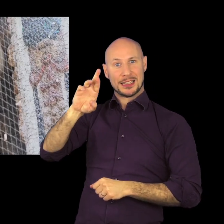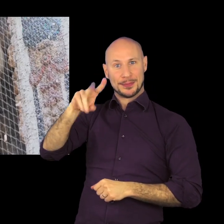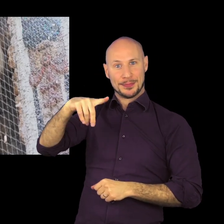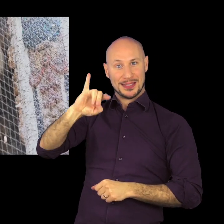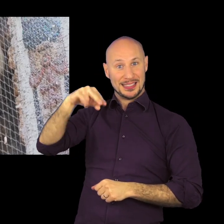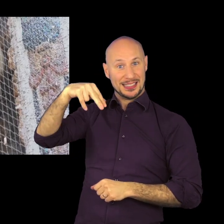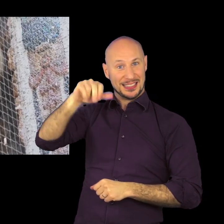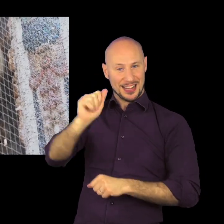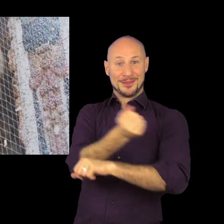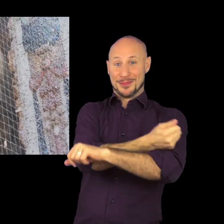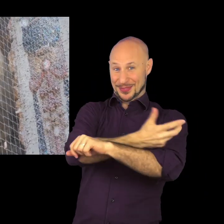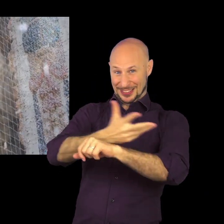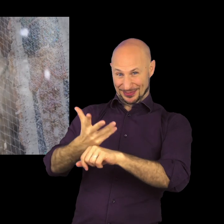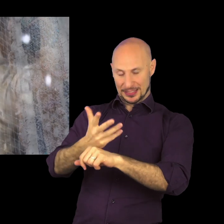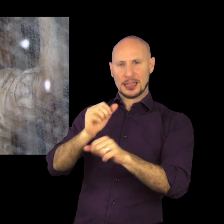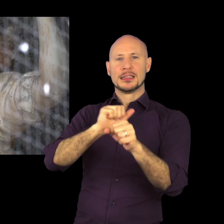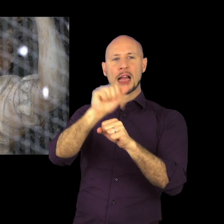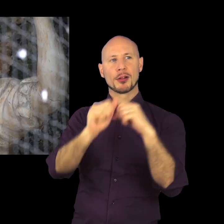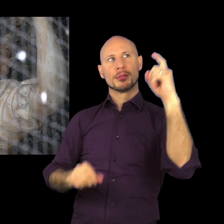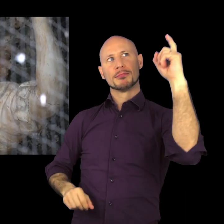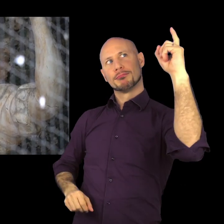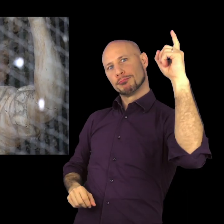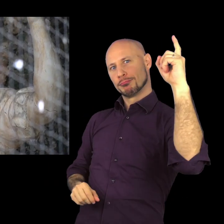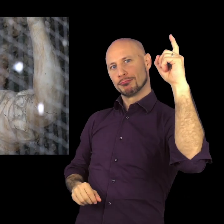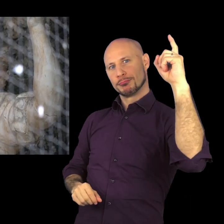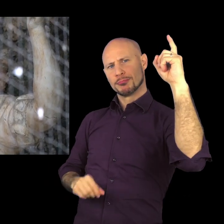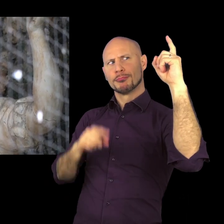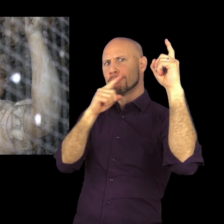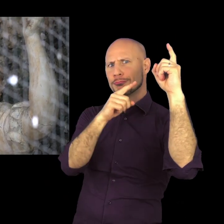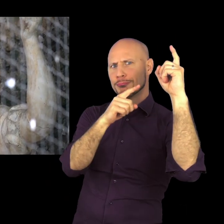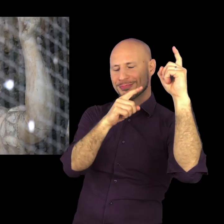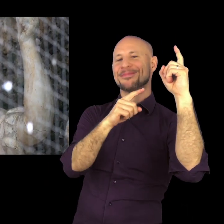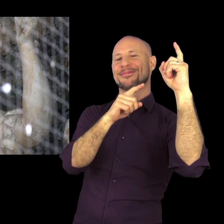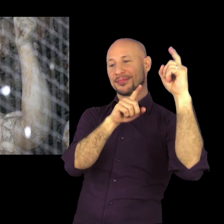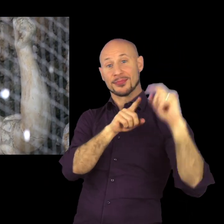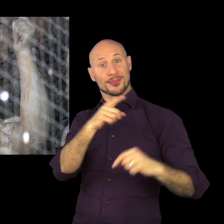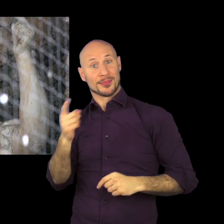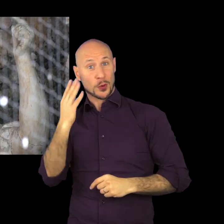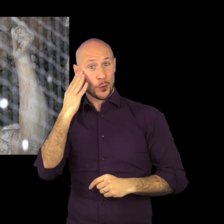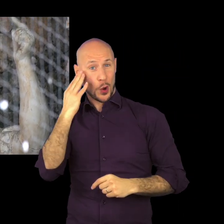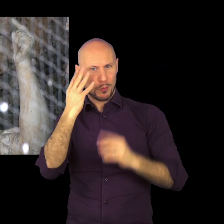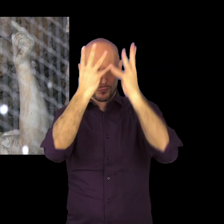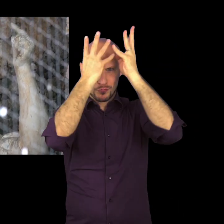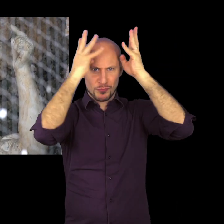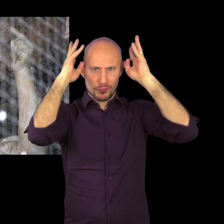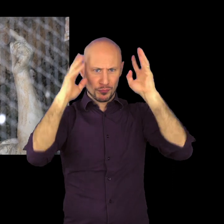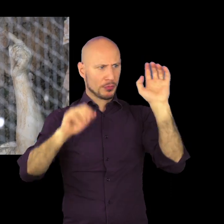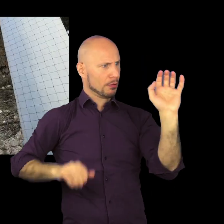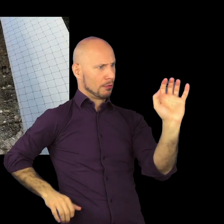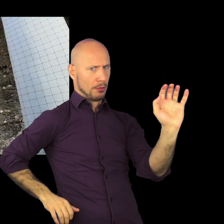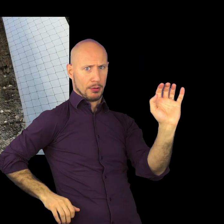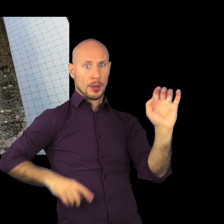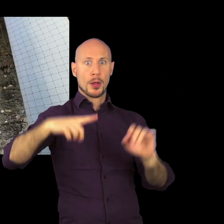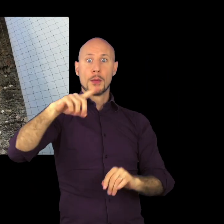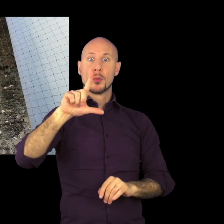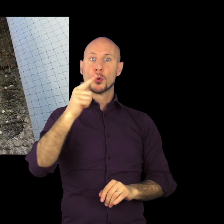del Barberini nell'atto di lasciare, di abbandonare completamente lo sposo Plutone raffigurato nella